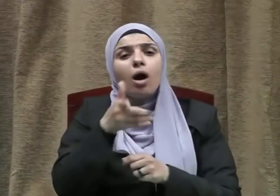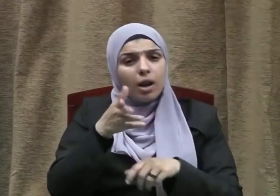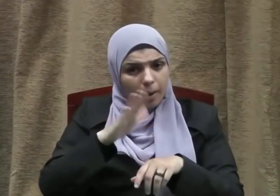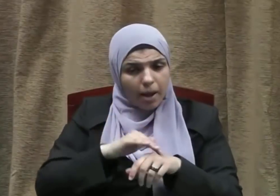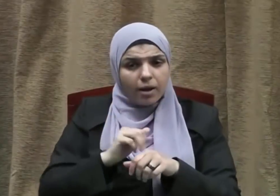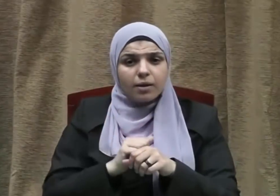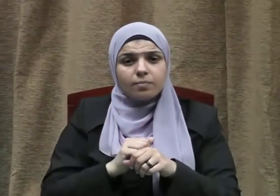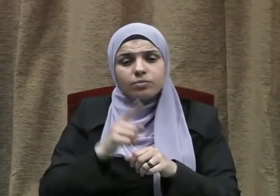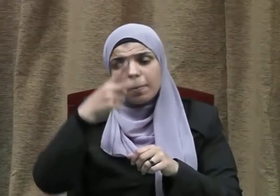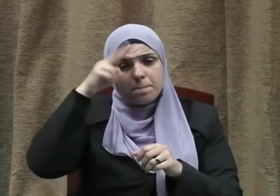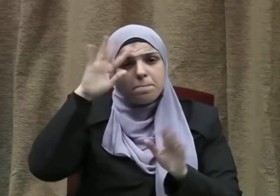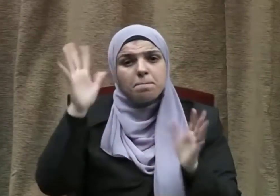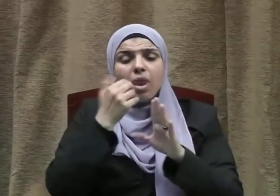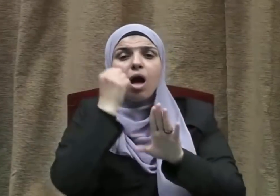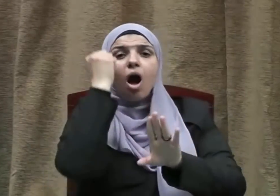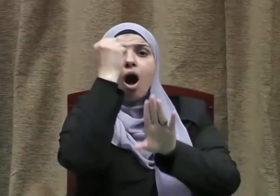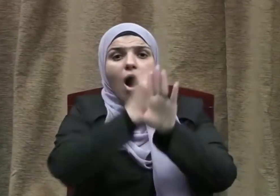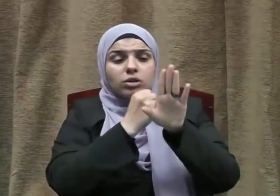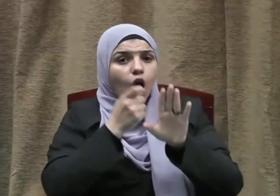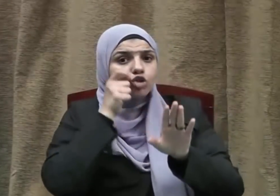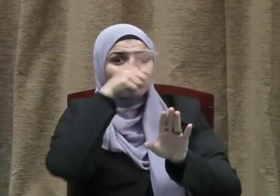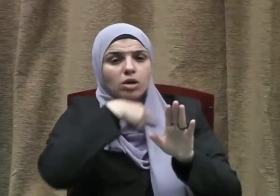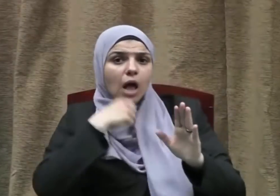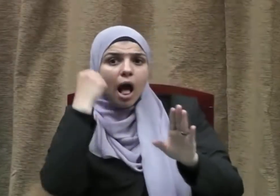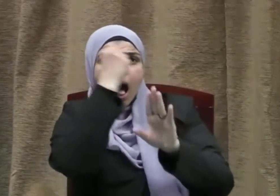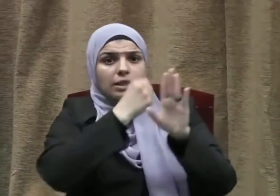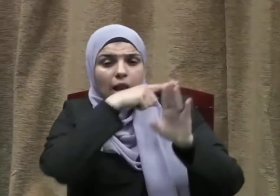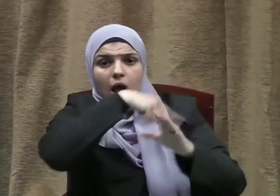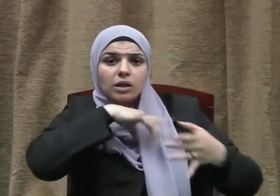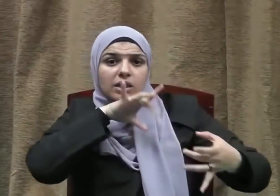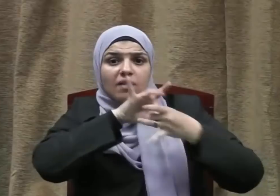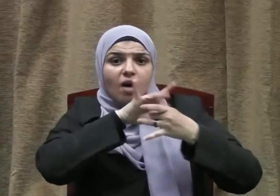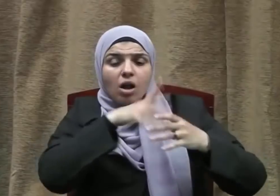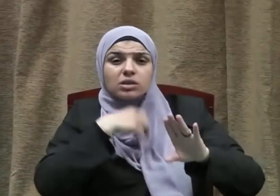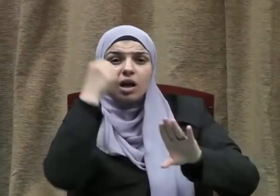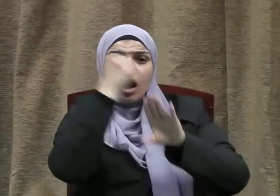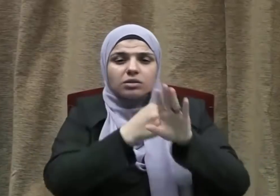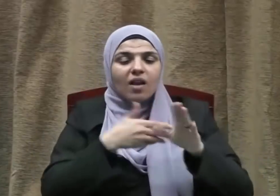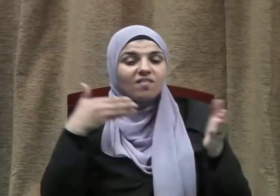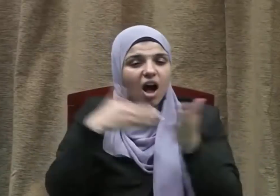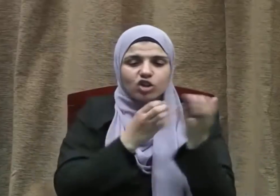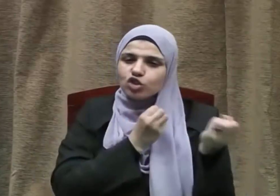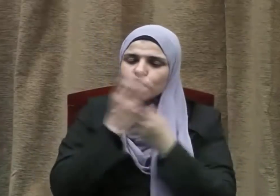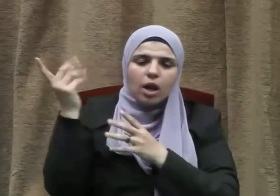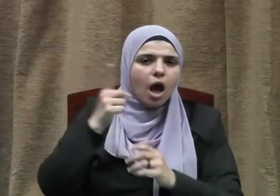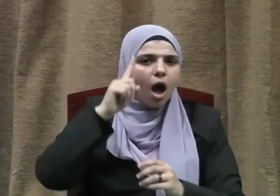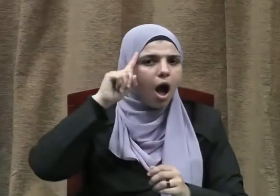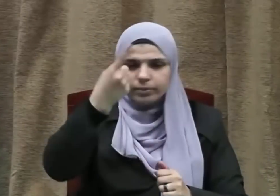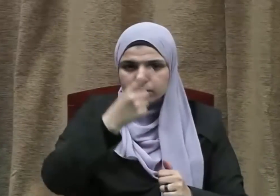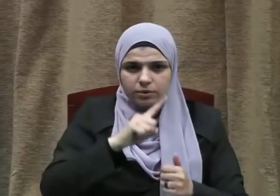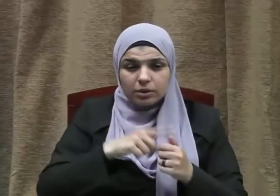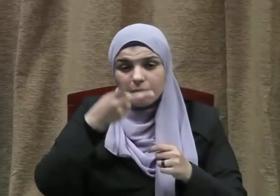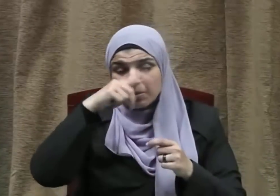صلى الله عليه وسلم من قتل معاهدا لم يرح رائحة الجنة